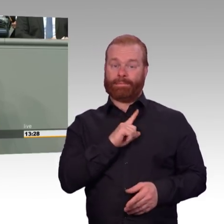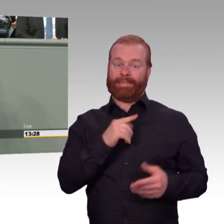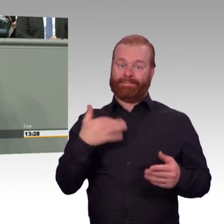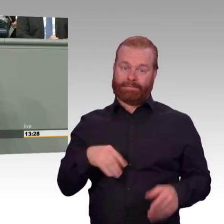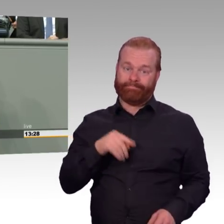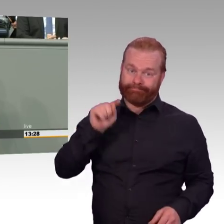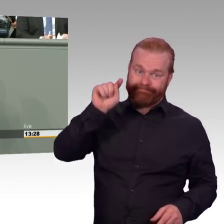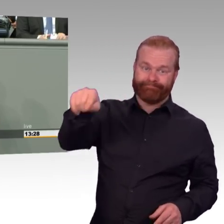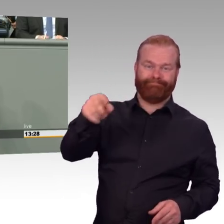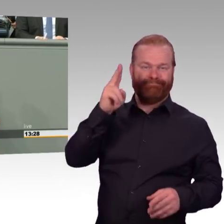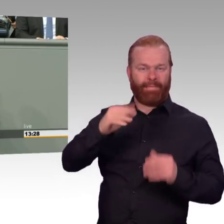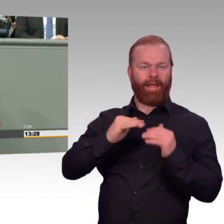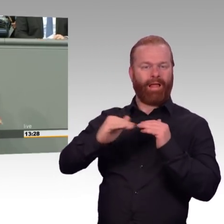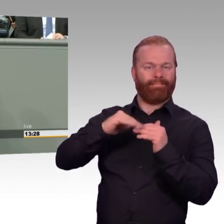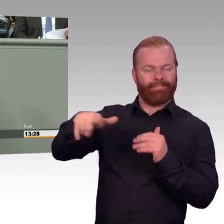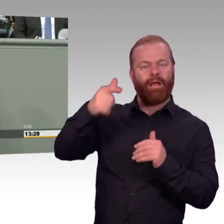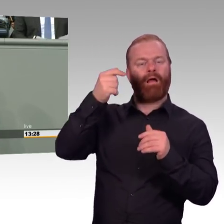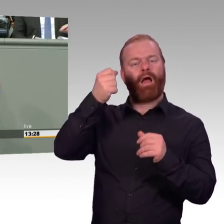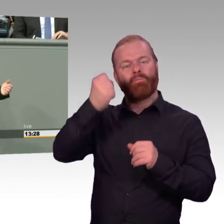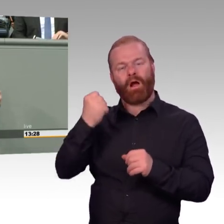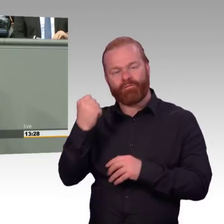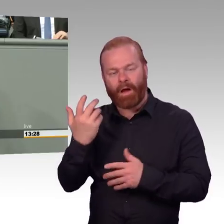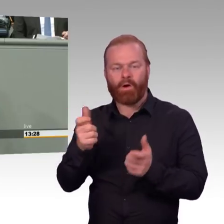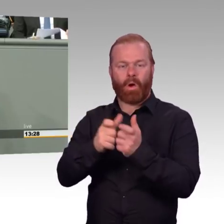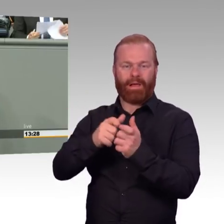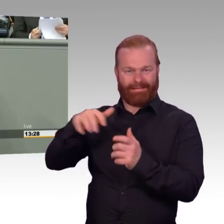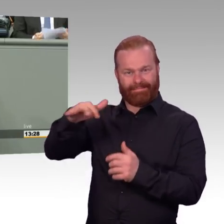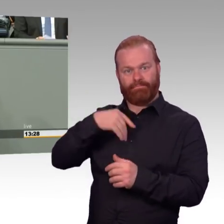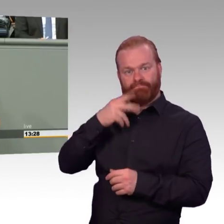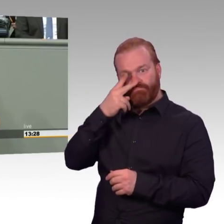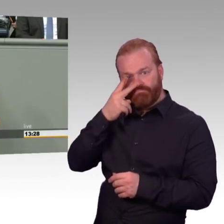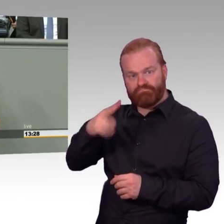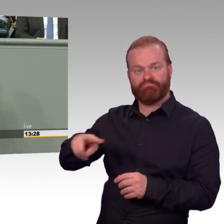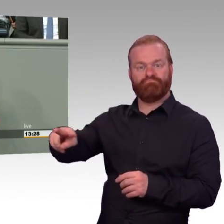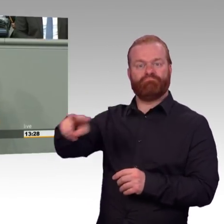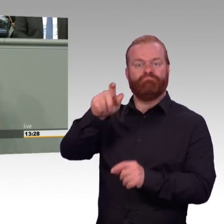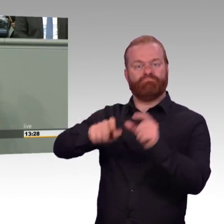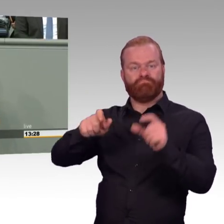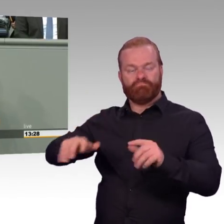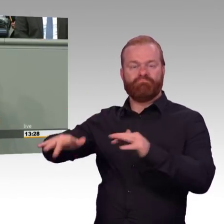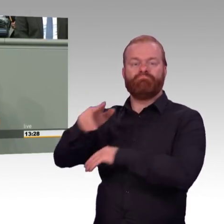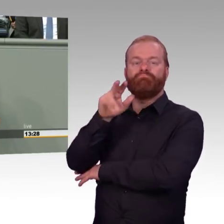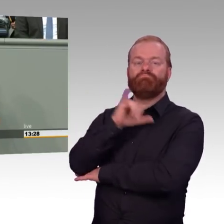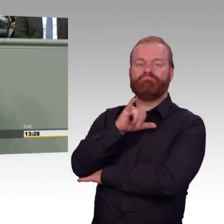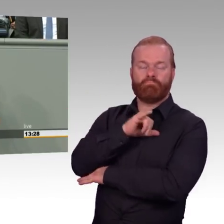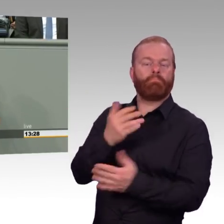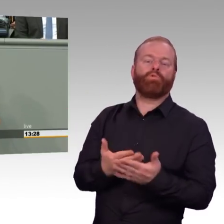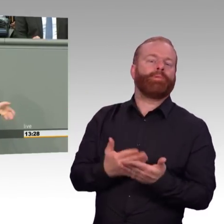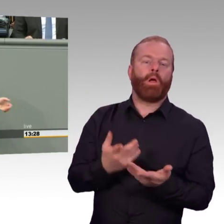eingesetzt. Strukturwandel durch Schließung der Fischereiwirtschaft. Strukturwandel durch Schließung der Werften. Und es gab kein Strukturgesetz, kein